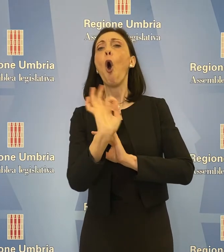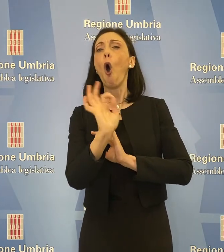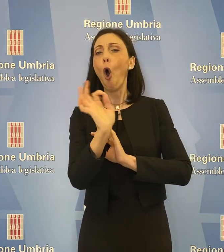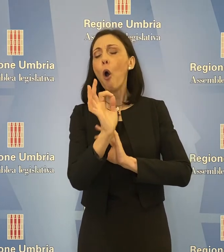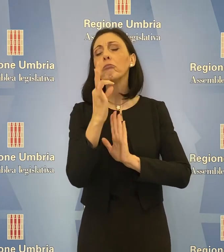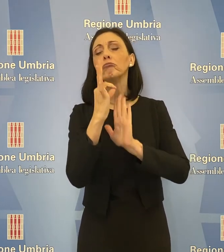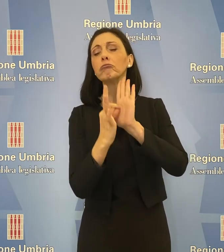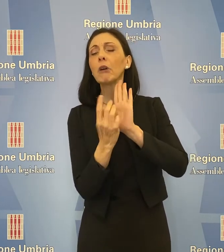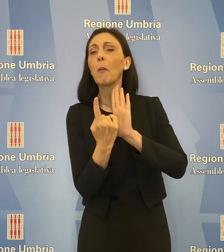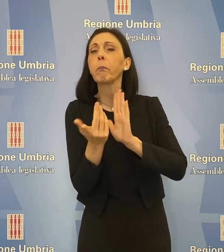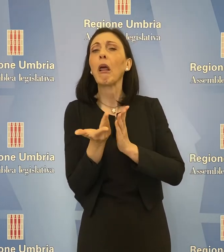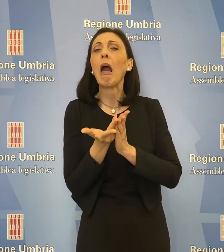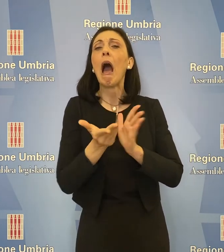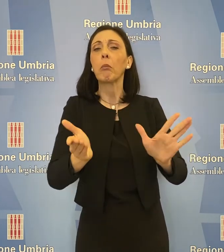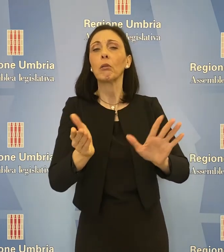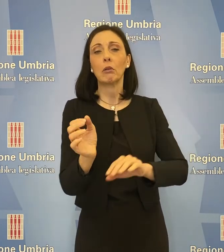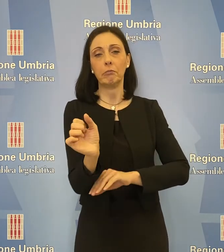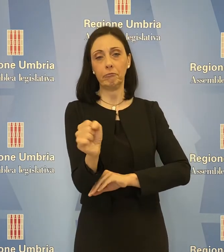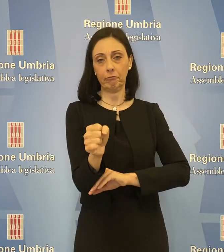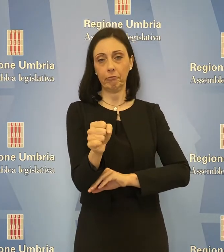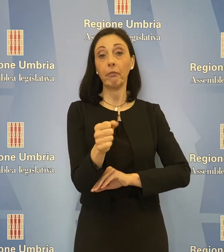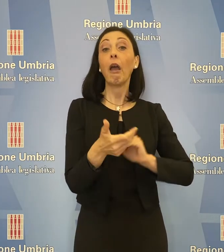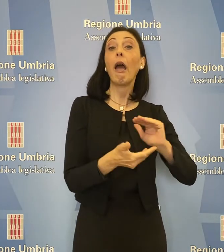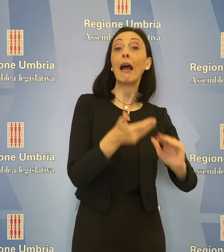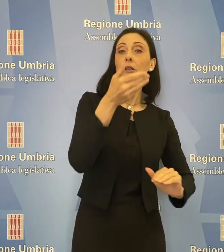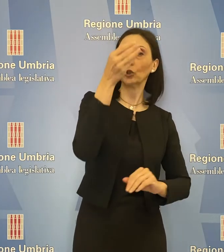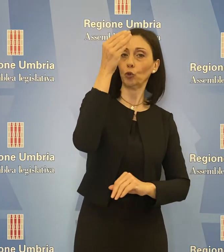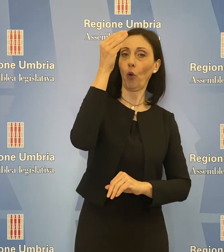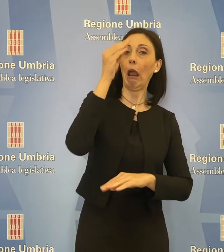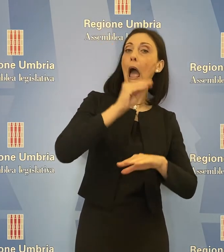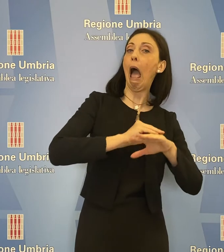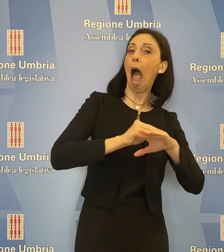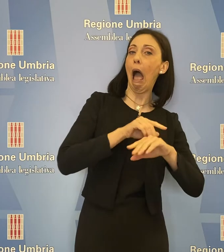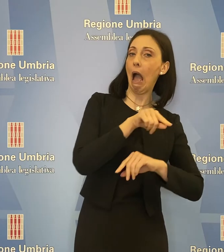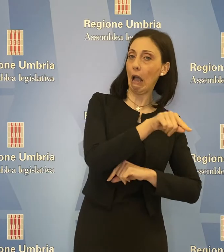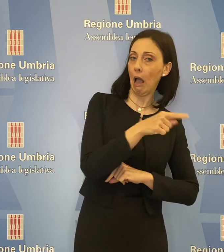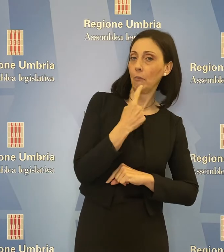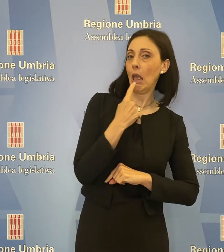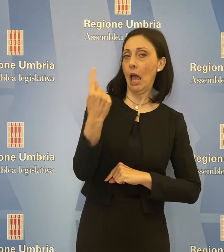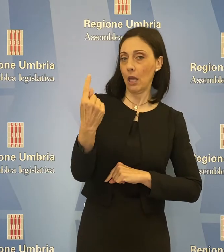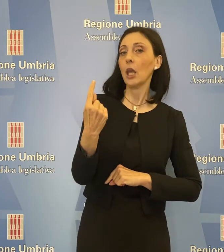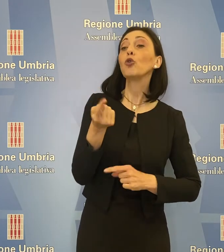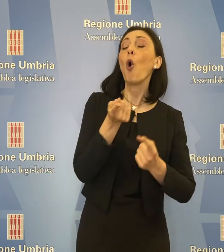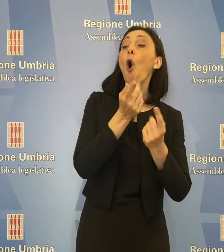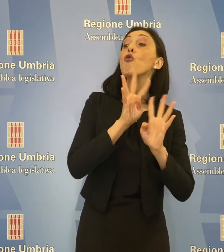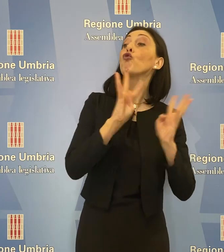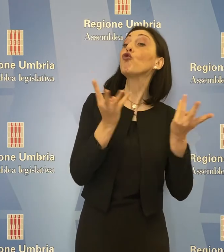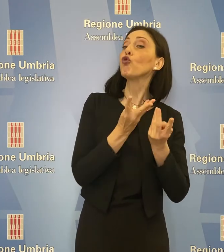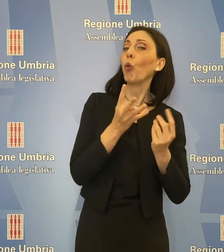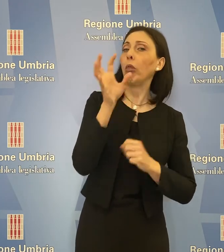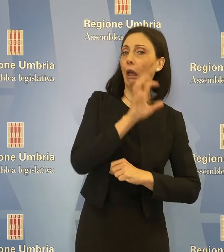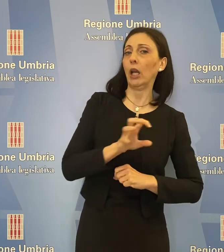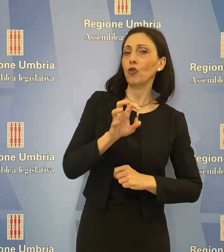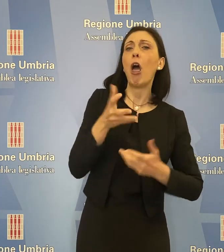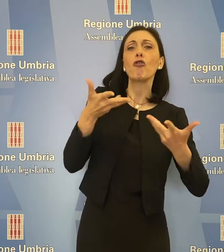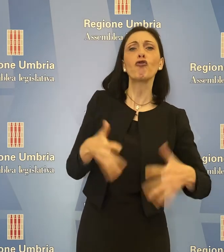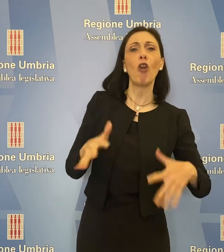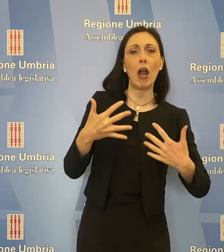né a fornire indicazioni sulla riapertura. L'assessore Agabiti ha detto che la giunta regionale ha sostenuto sia i servizi